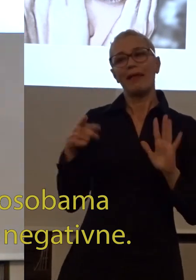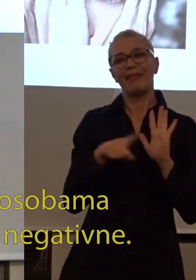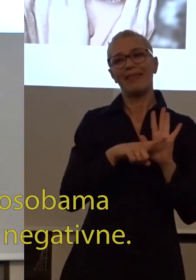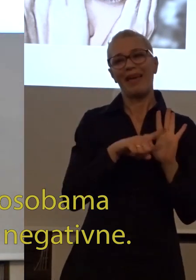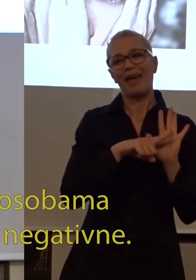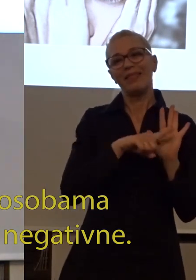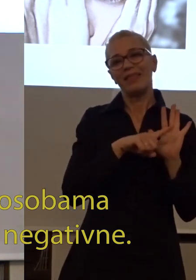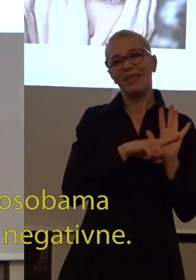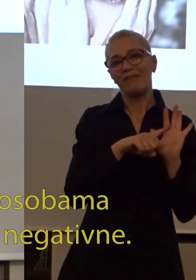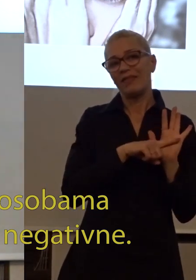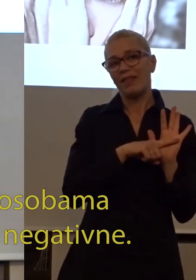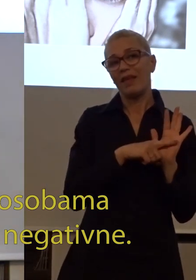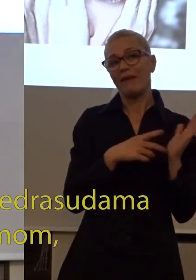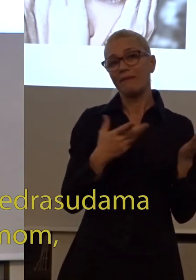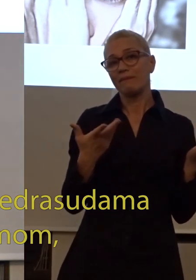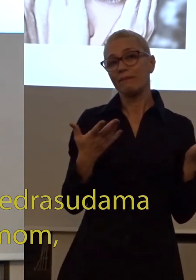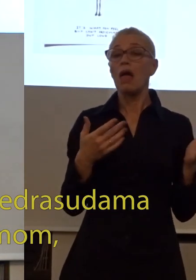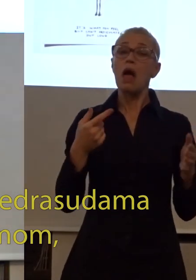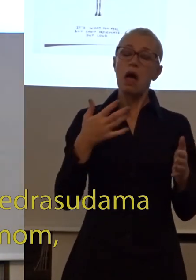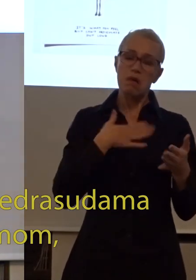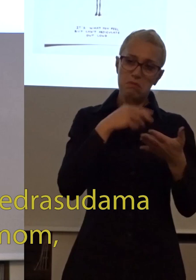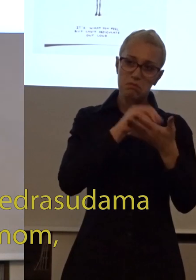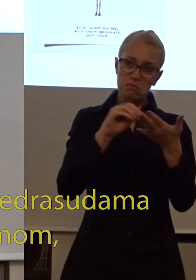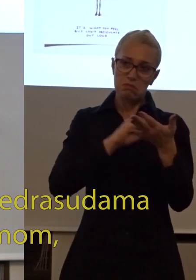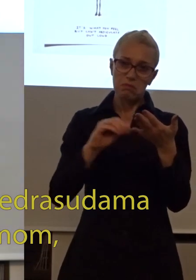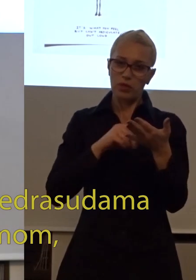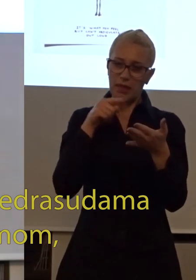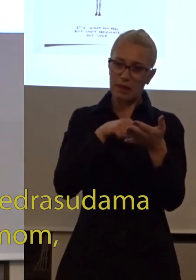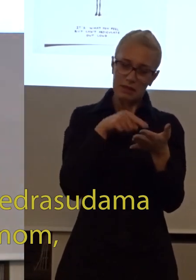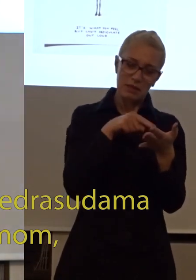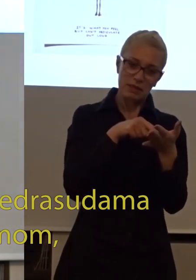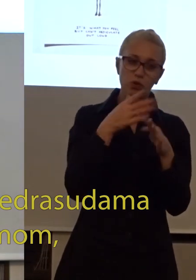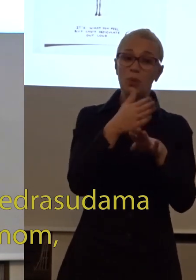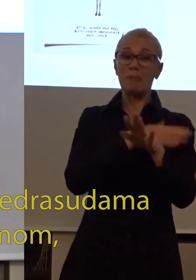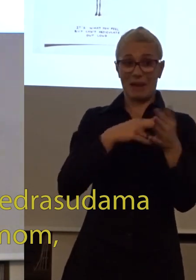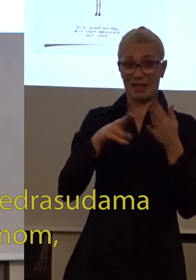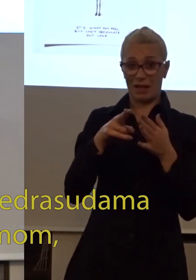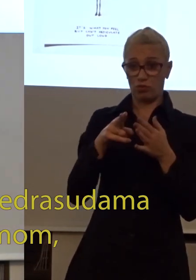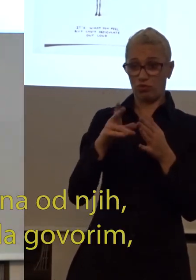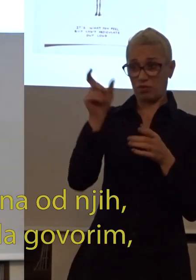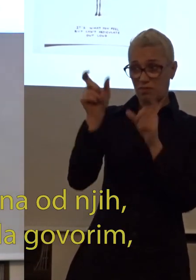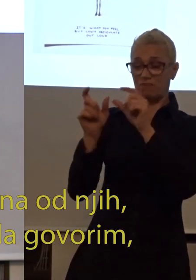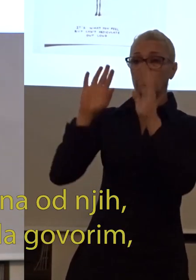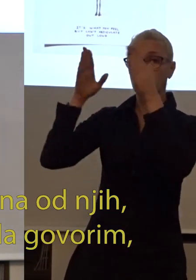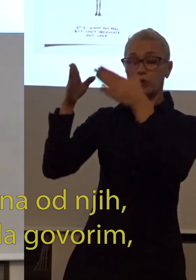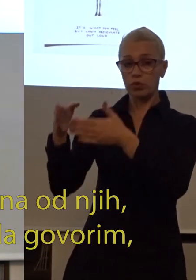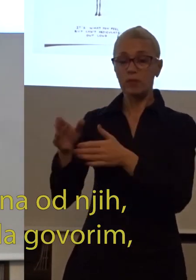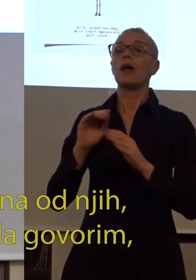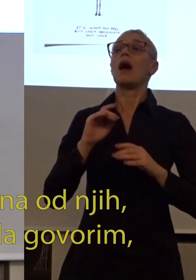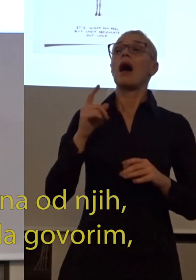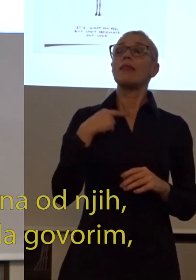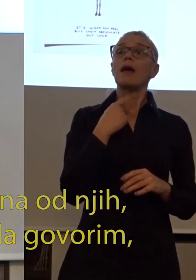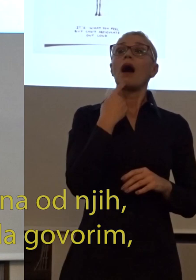negativne. Pošto moj tekst govori o predrasudama osobama sa autizmom, da napomenem